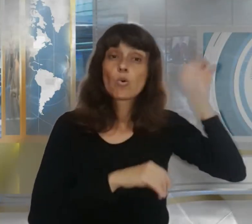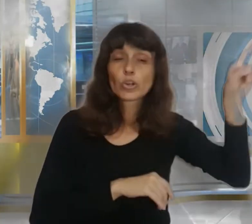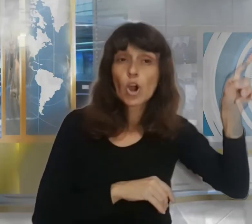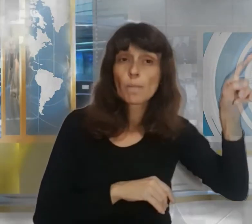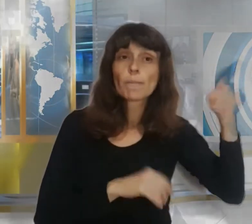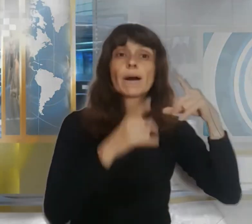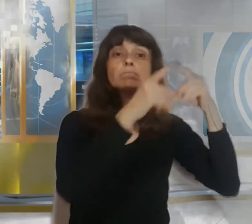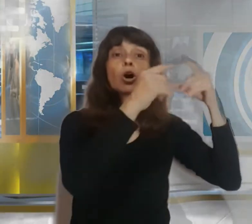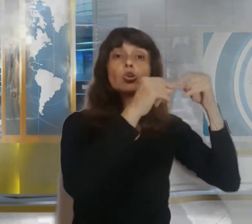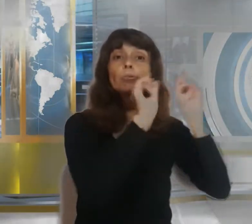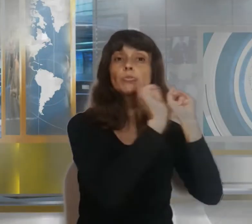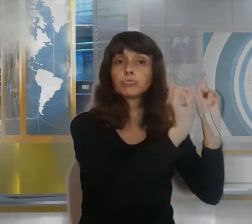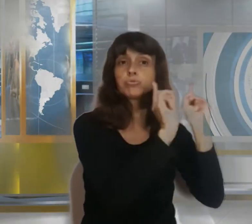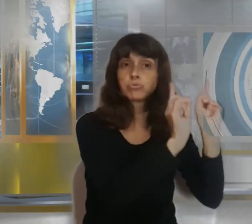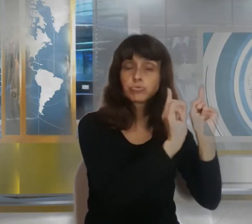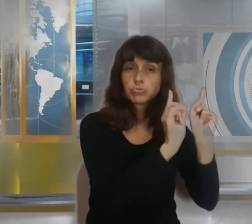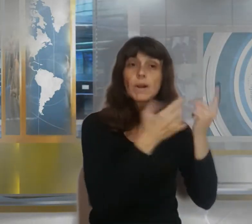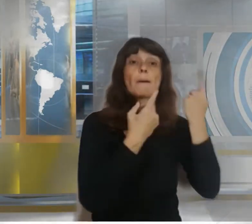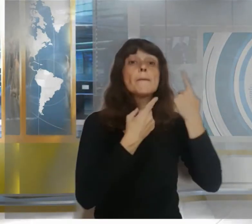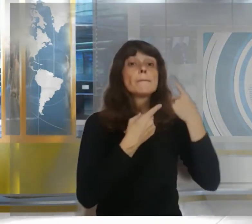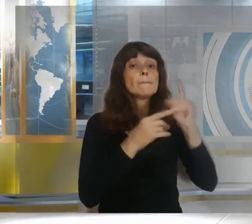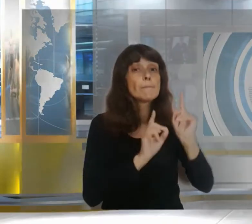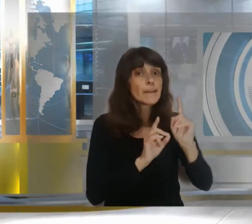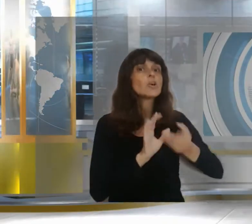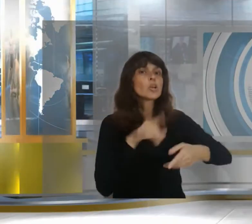cifras se estabilizaron pero aún son altas